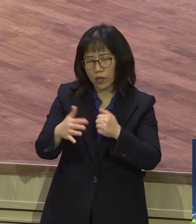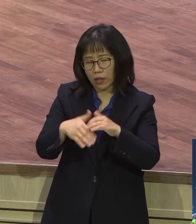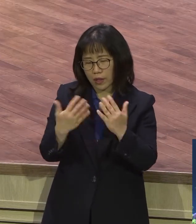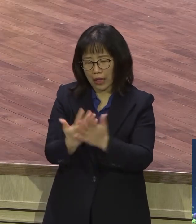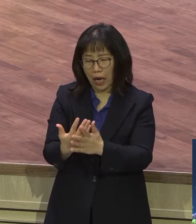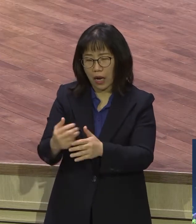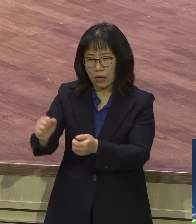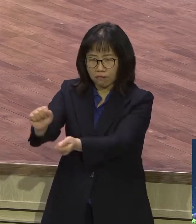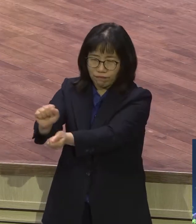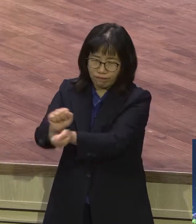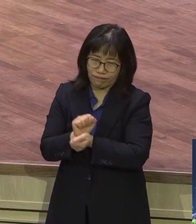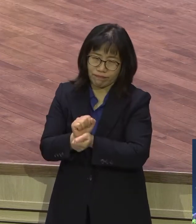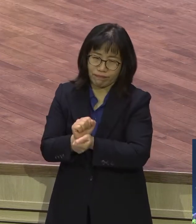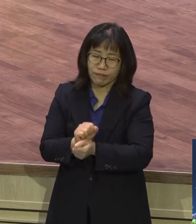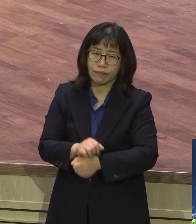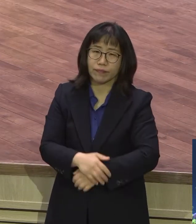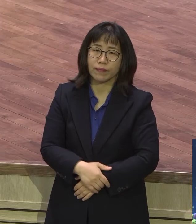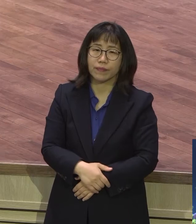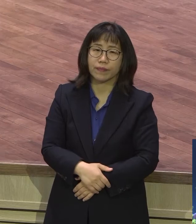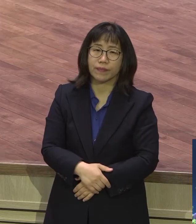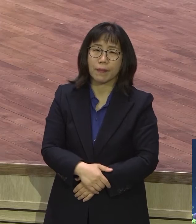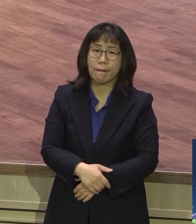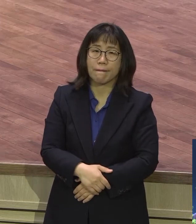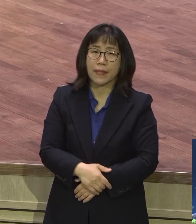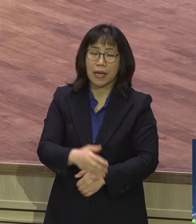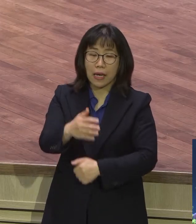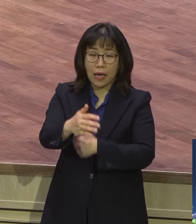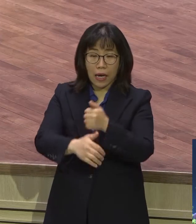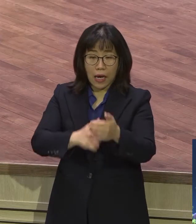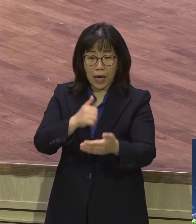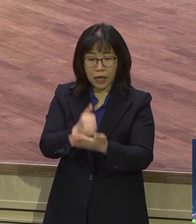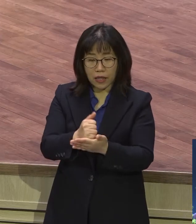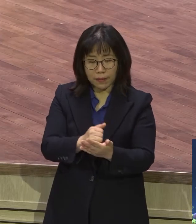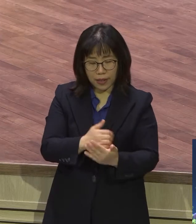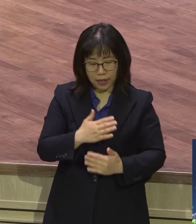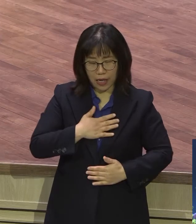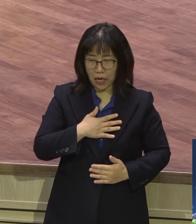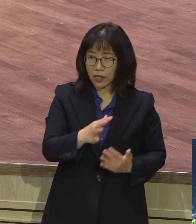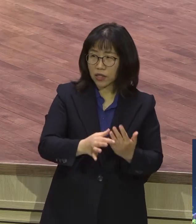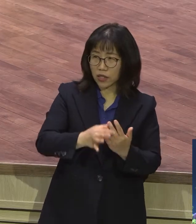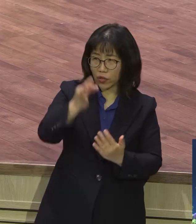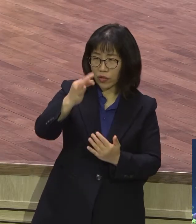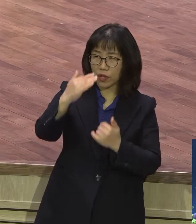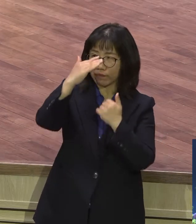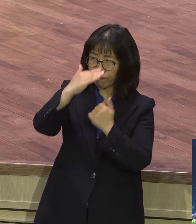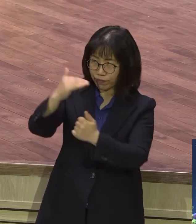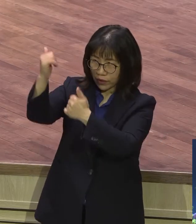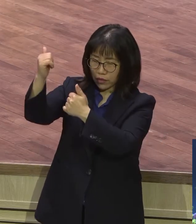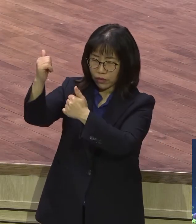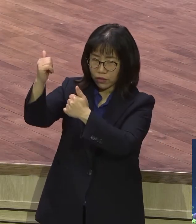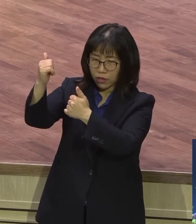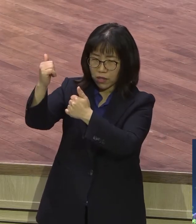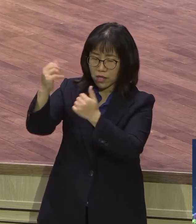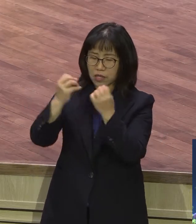영향을 받지 않고 하나님의 택한 백성으로 살아가는데 필요한 새로운 삶의 방식